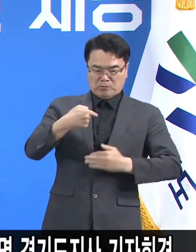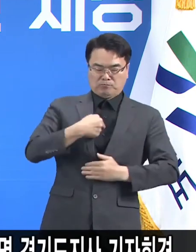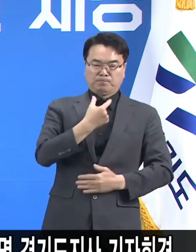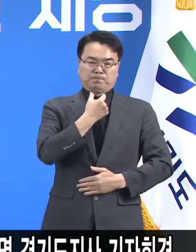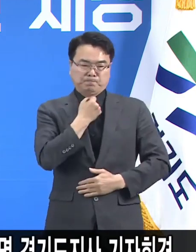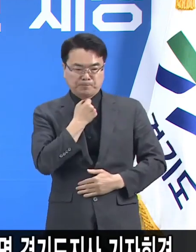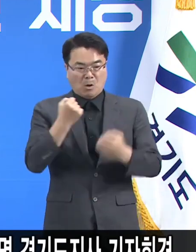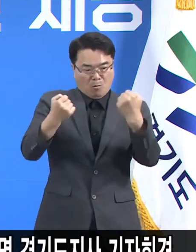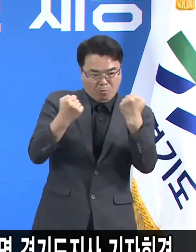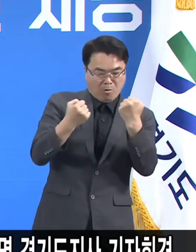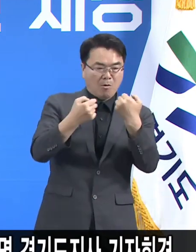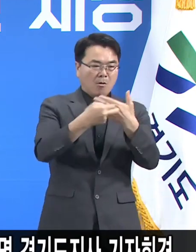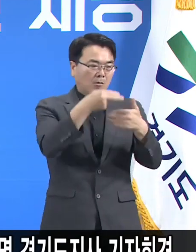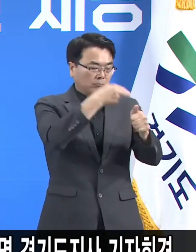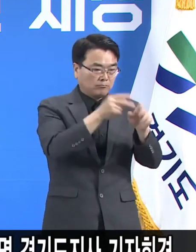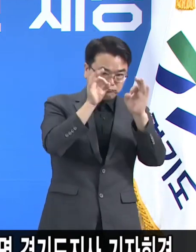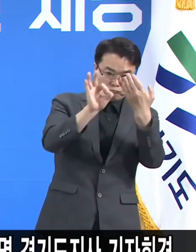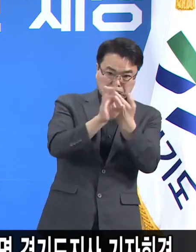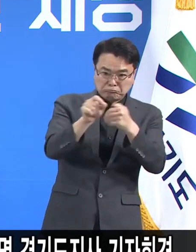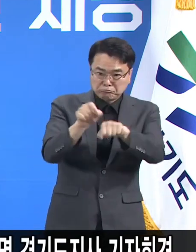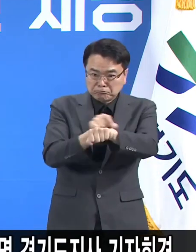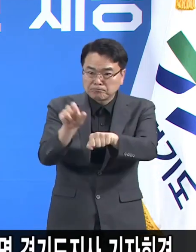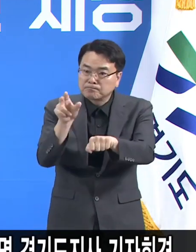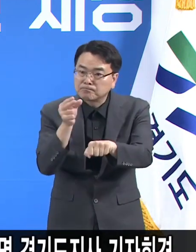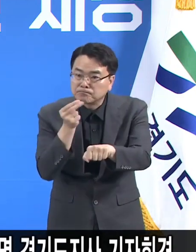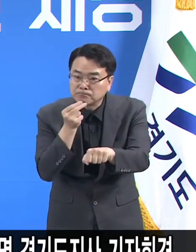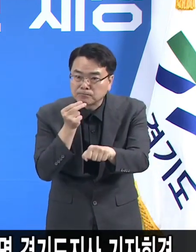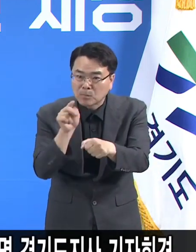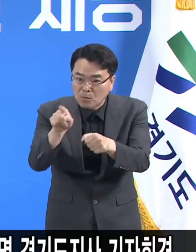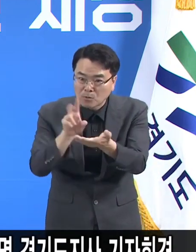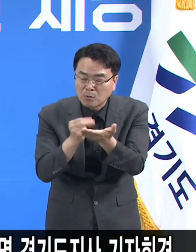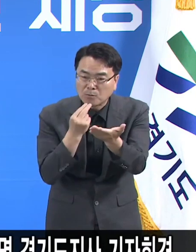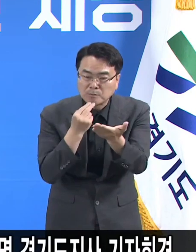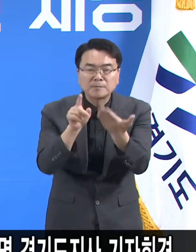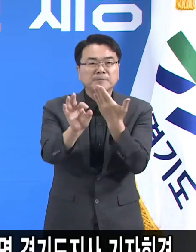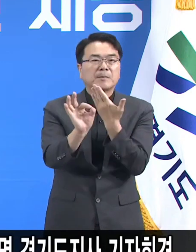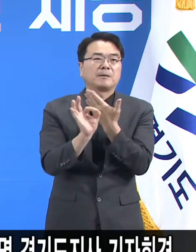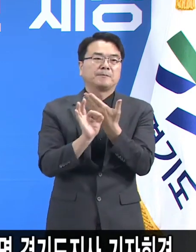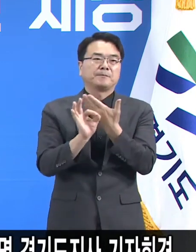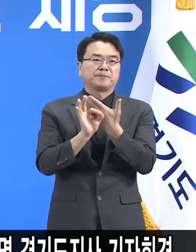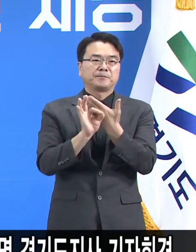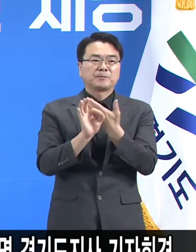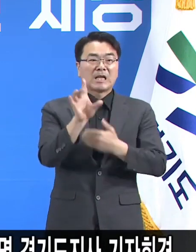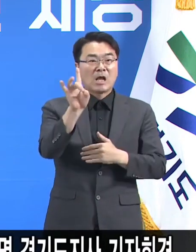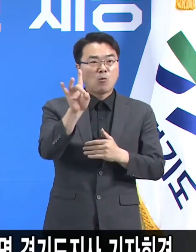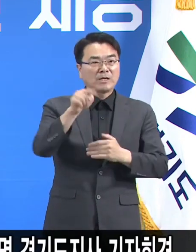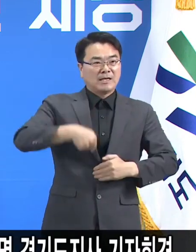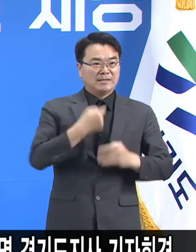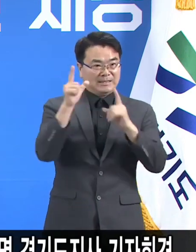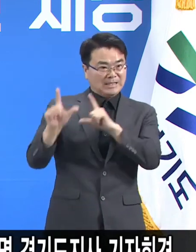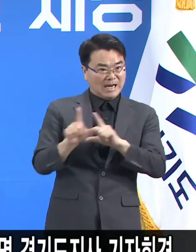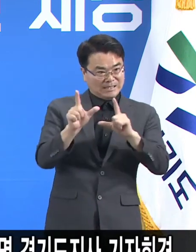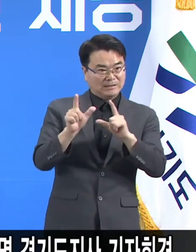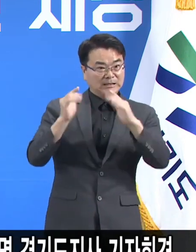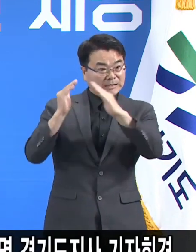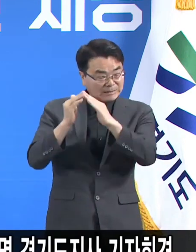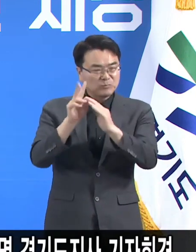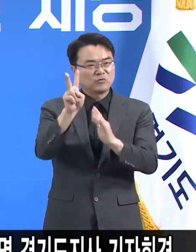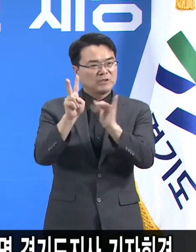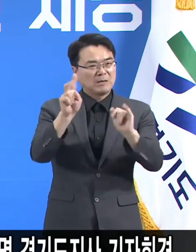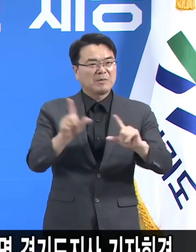없고 의사가 판정했을 때 아무 문제가 없는 경우에는 1인 가구라든지 2인 가구 같이